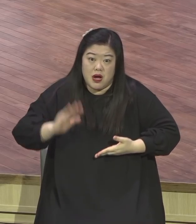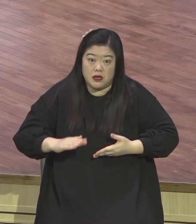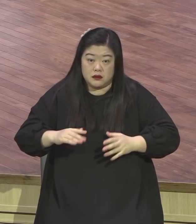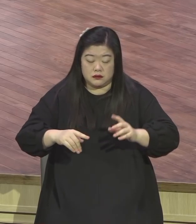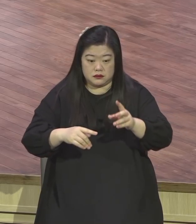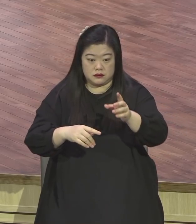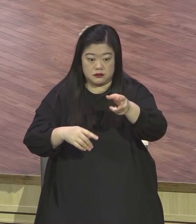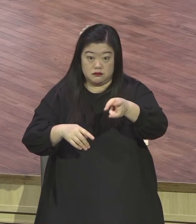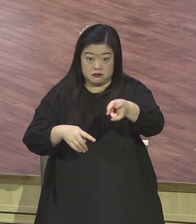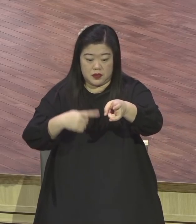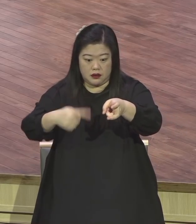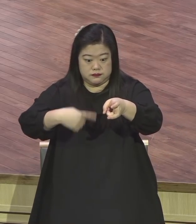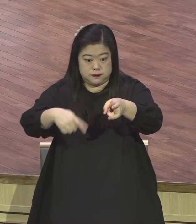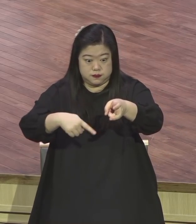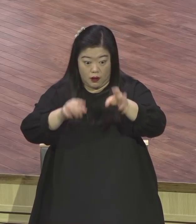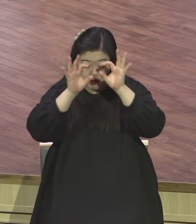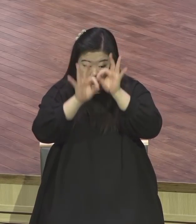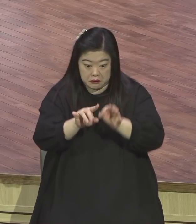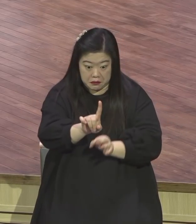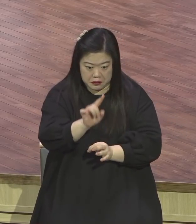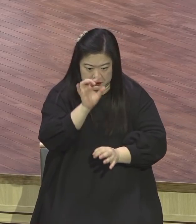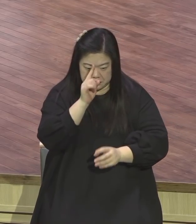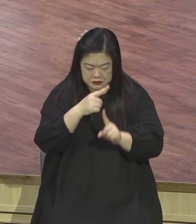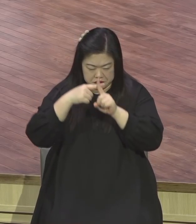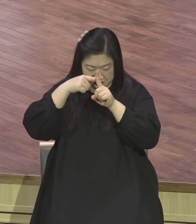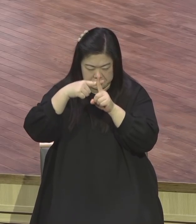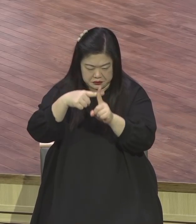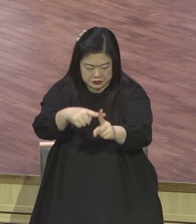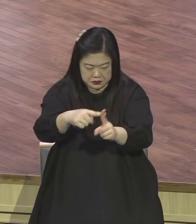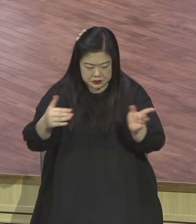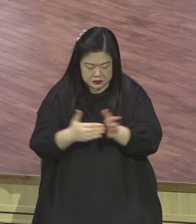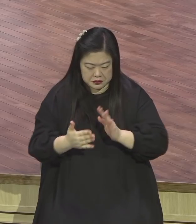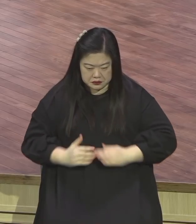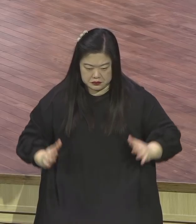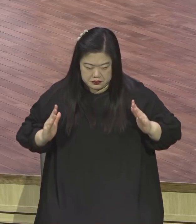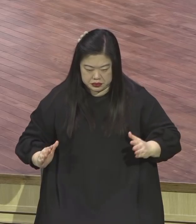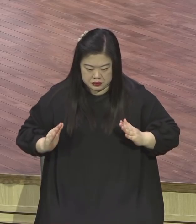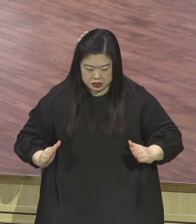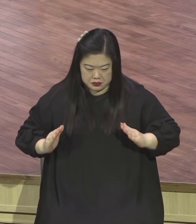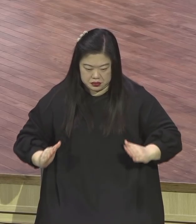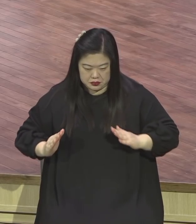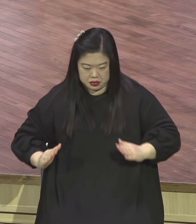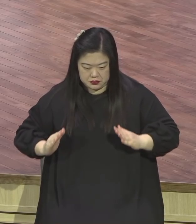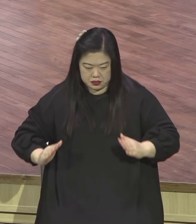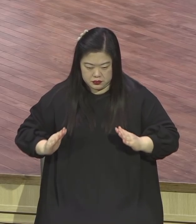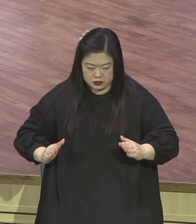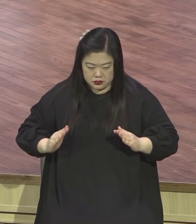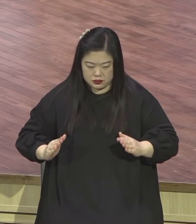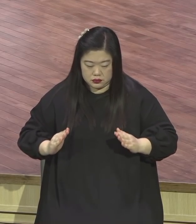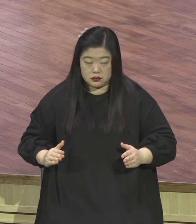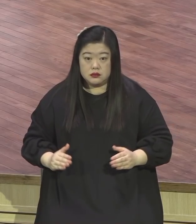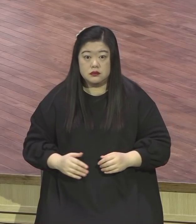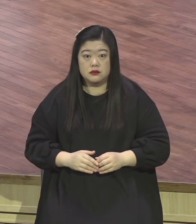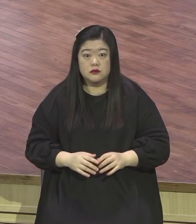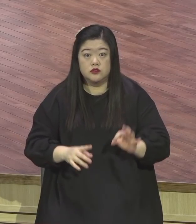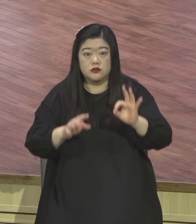여러분 집중이 그런 희한한 힘이 있습니다. 사람에게만 있는 거예요. 환경을 살펴보면 힘들어서 못해.